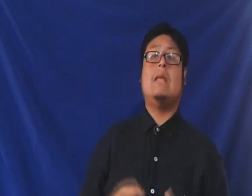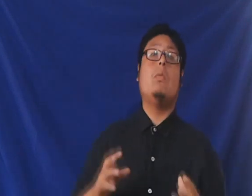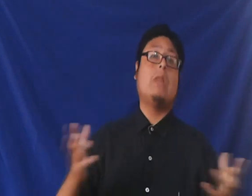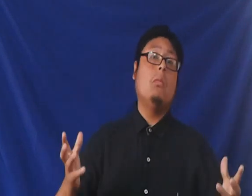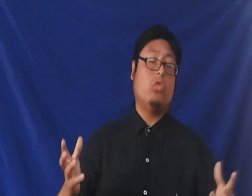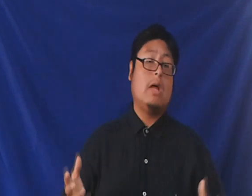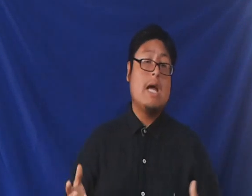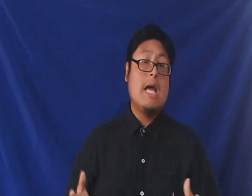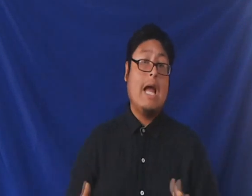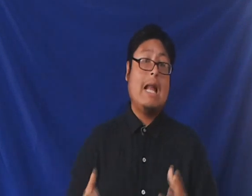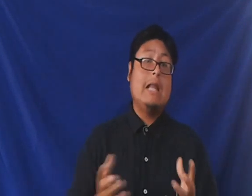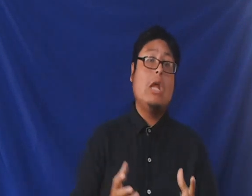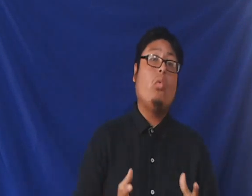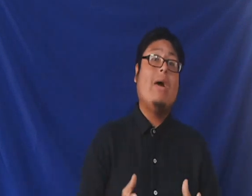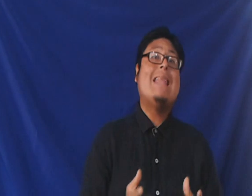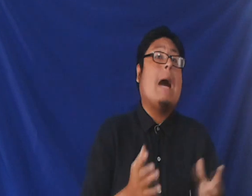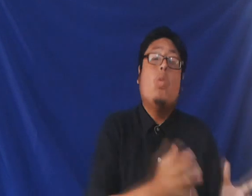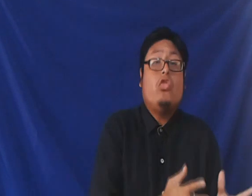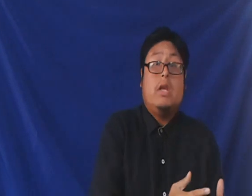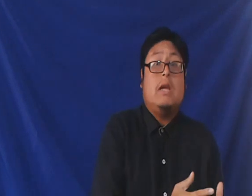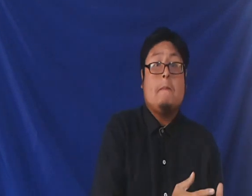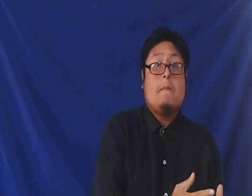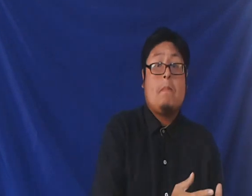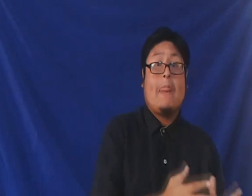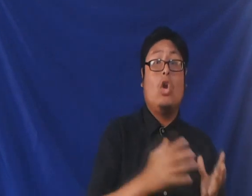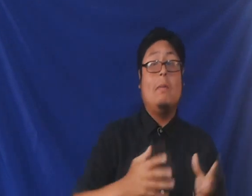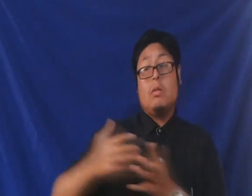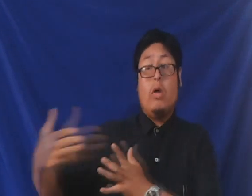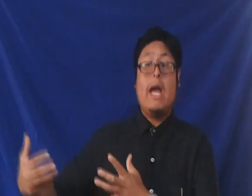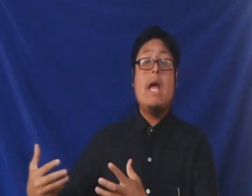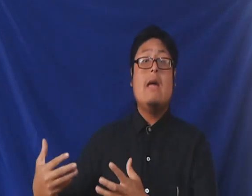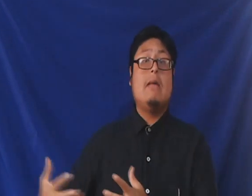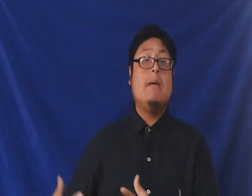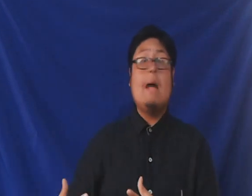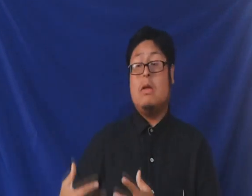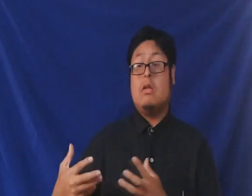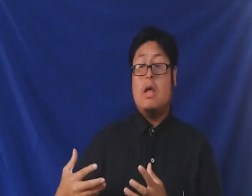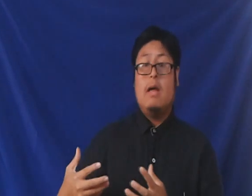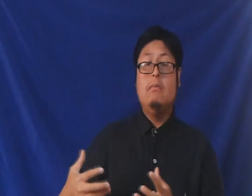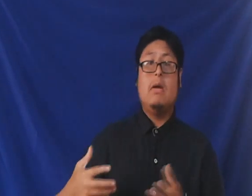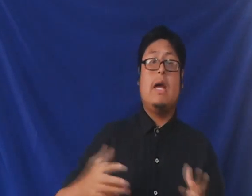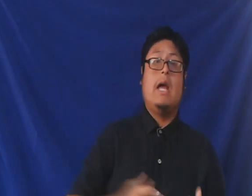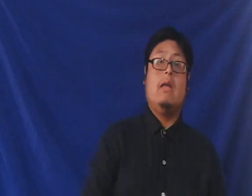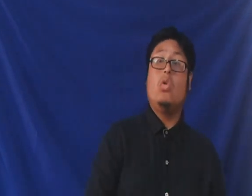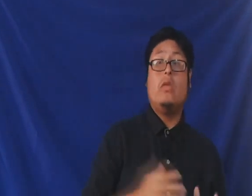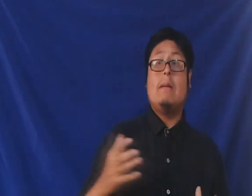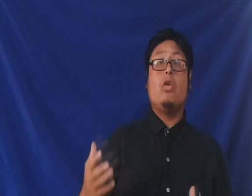se llamó Tamuz en el antiguo fue Damushi lo mismo que Semiramis que no se llamó